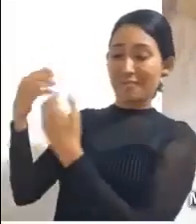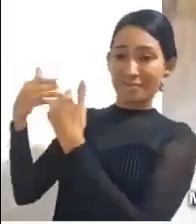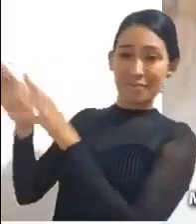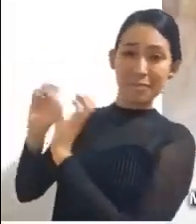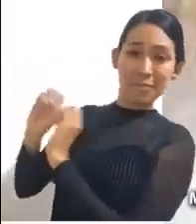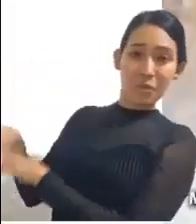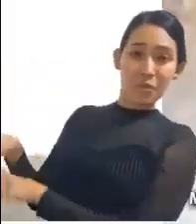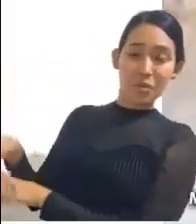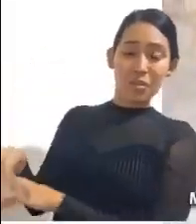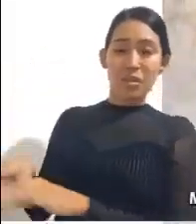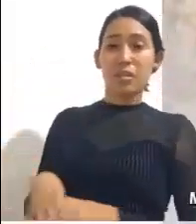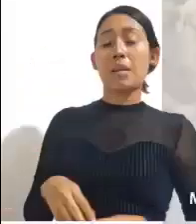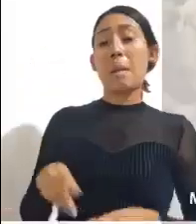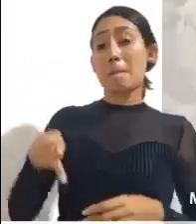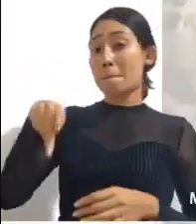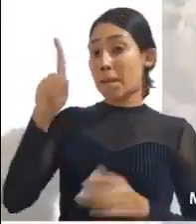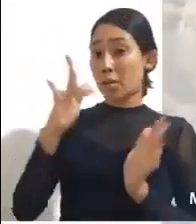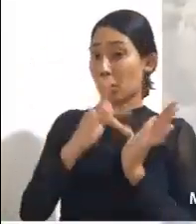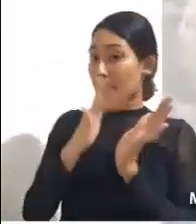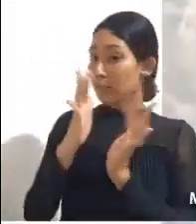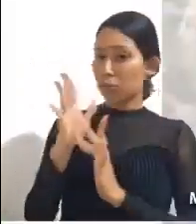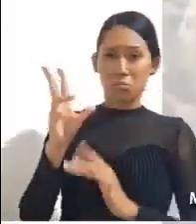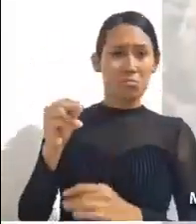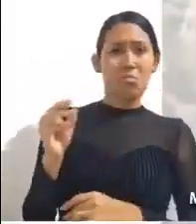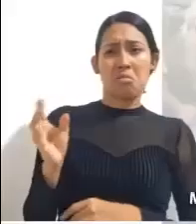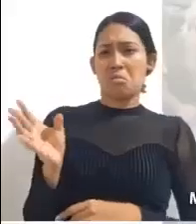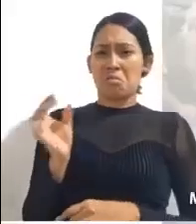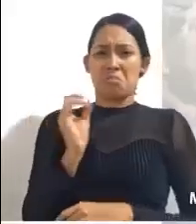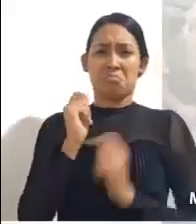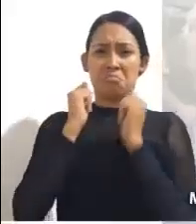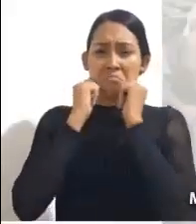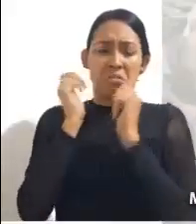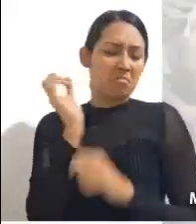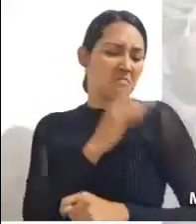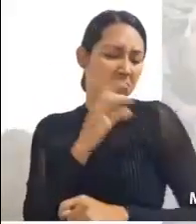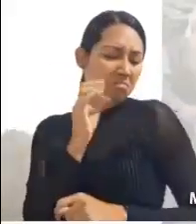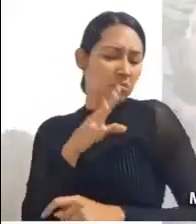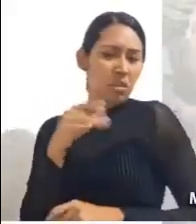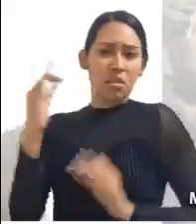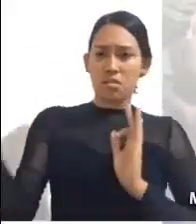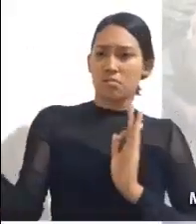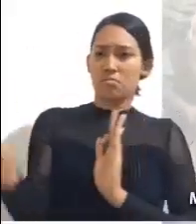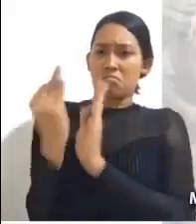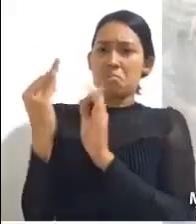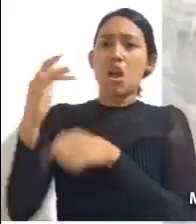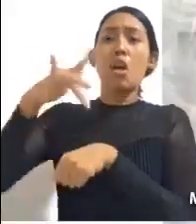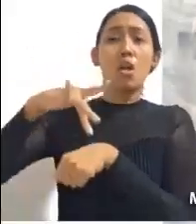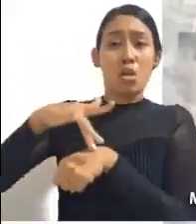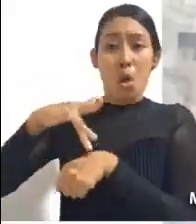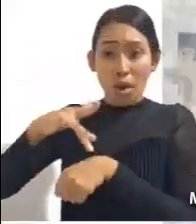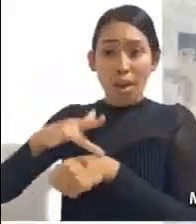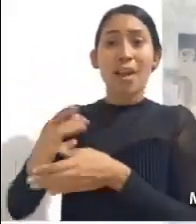Cristo no teme acercarse a ellos. Cristo escucha a la súplica del leproso y lo toca para